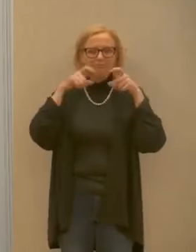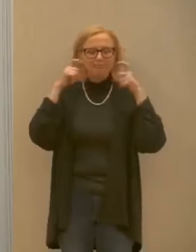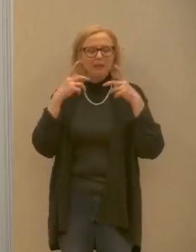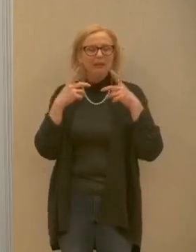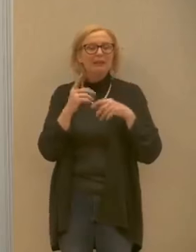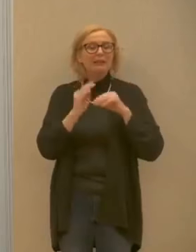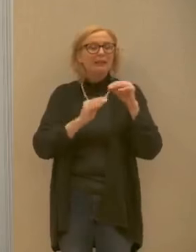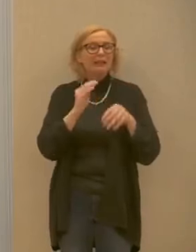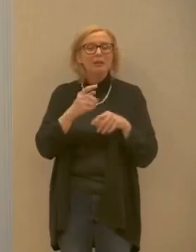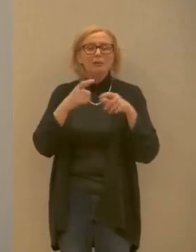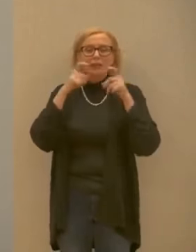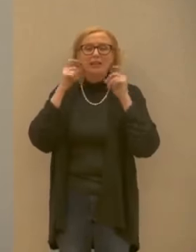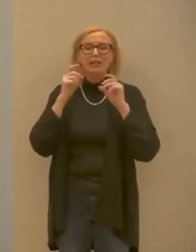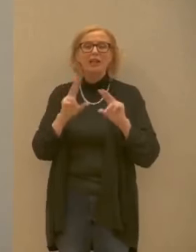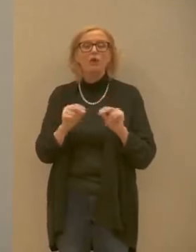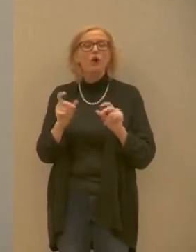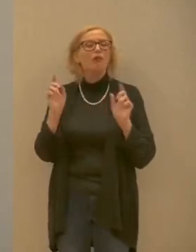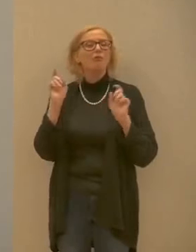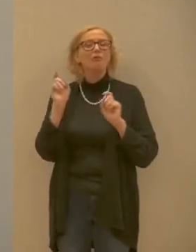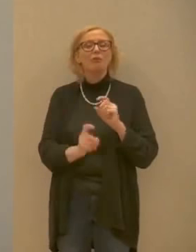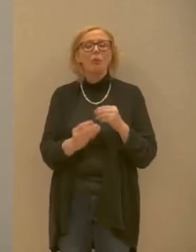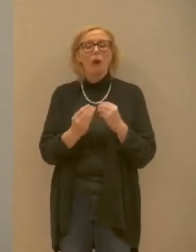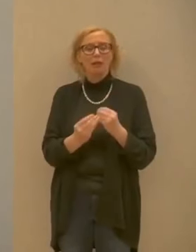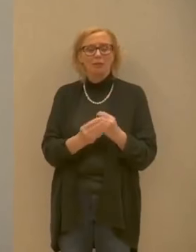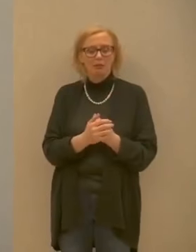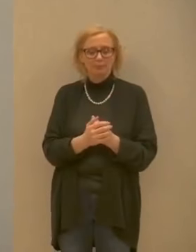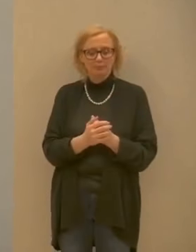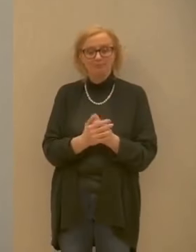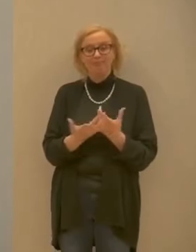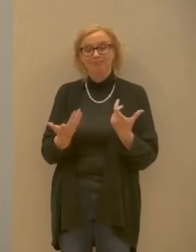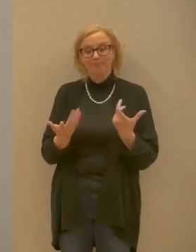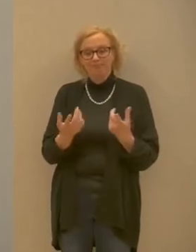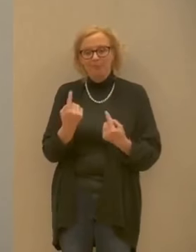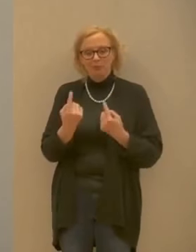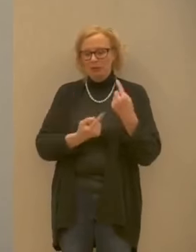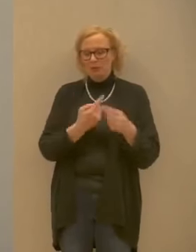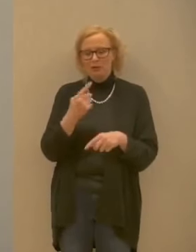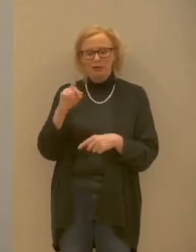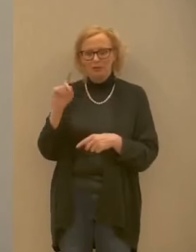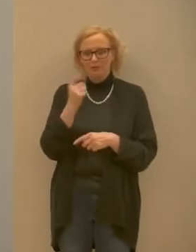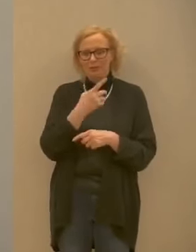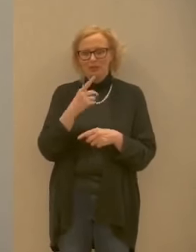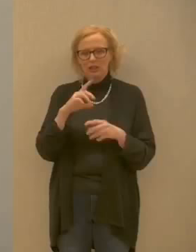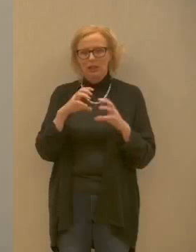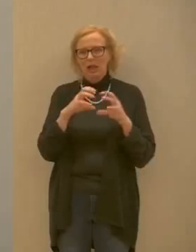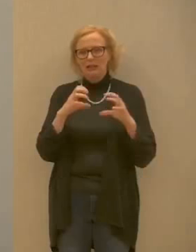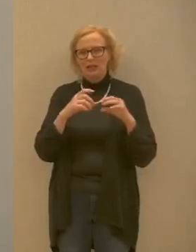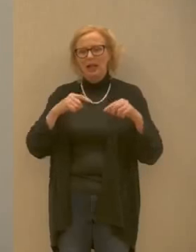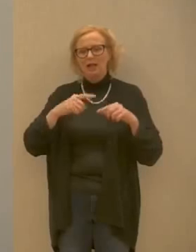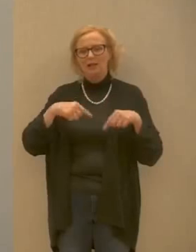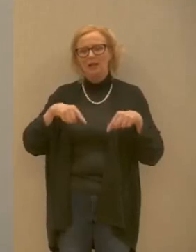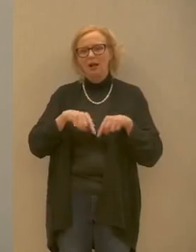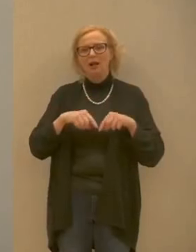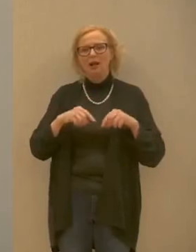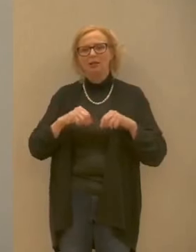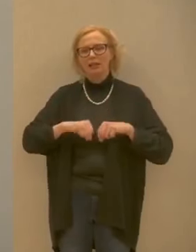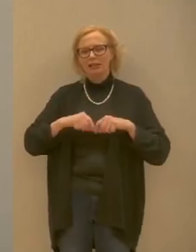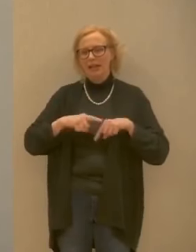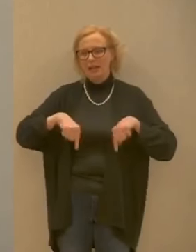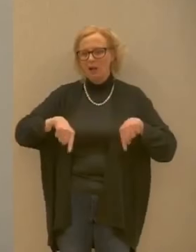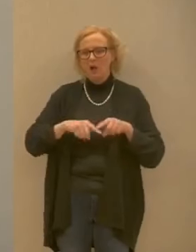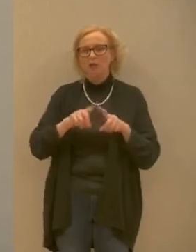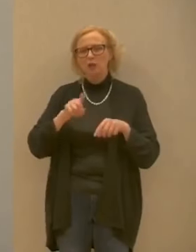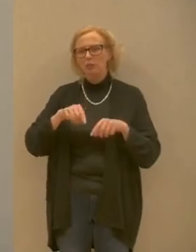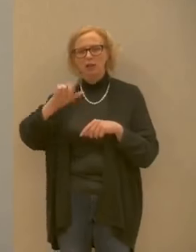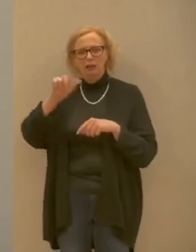nuove? la situazione è difficile per tutti per la nostra azienda come per tutte le aziende in giro per l'Italia se basta se